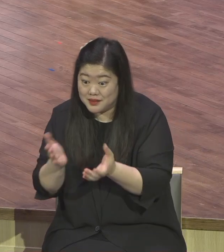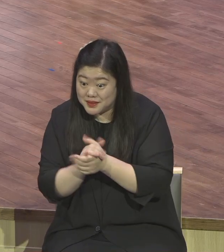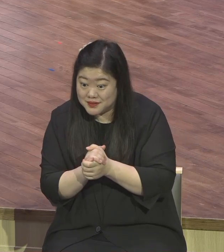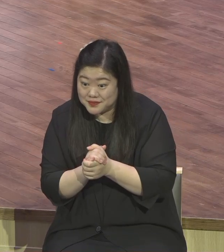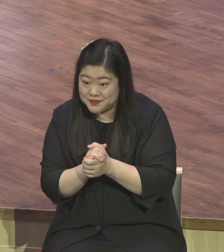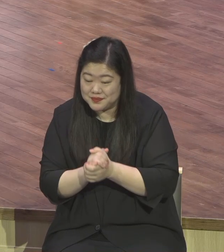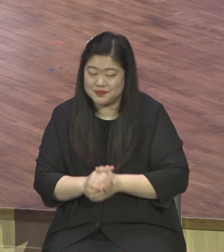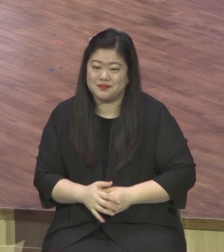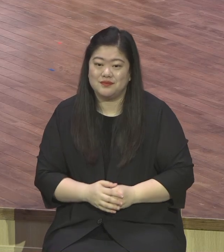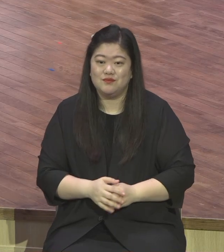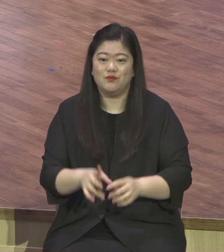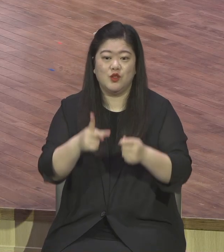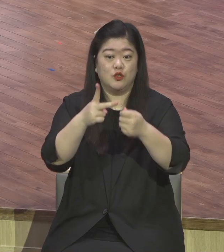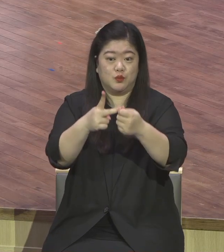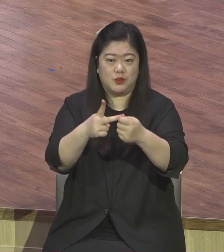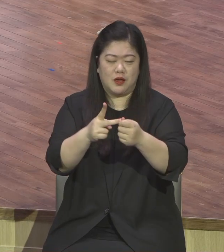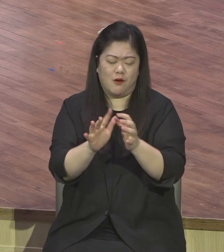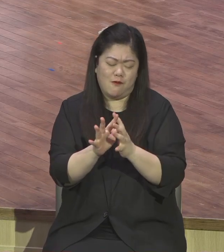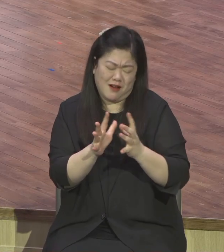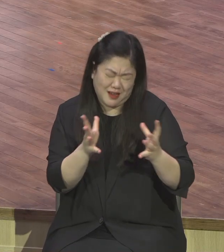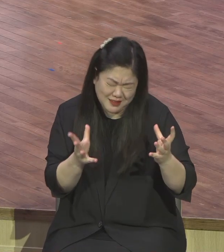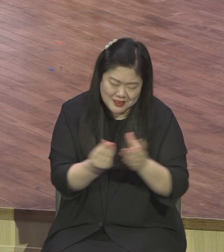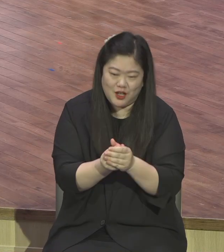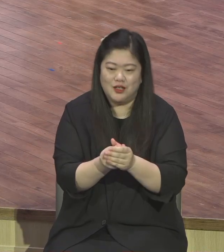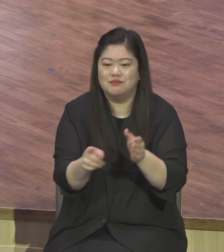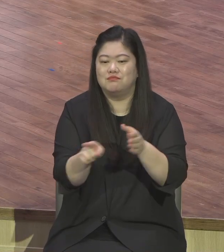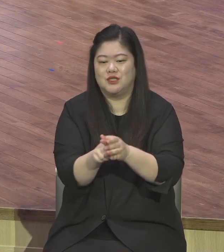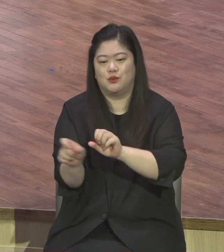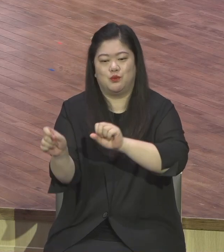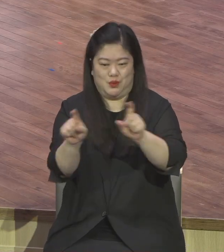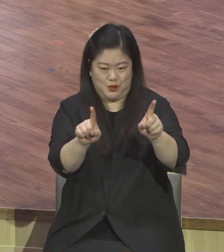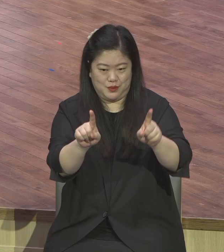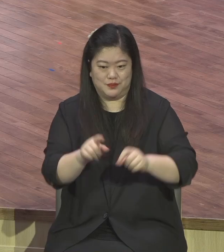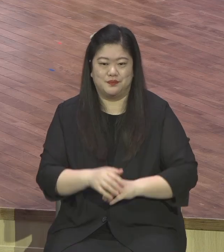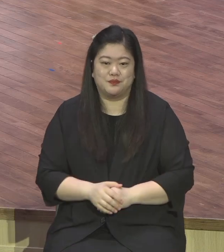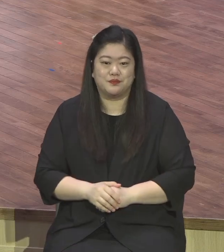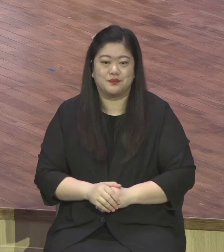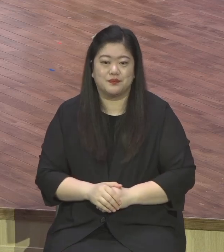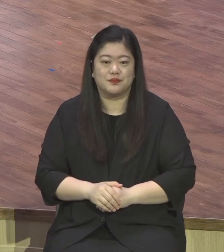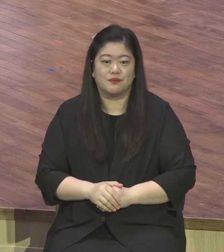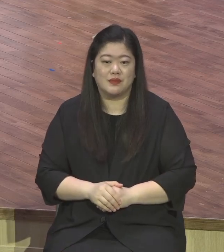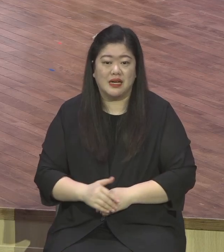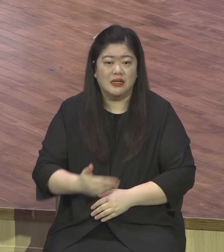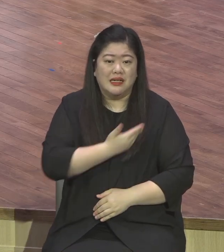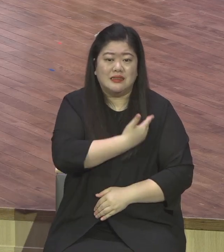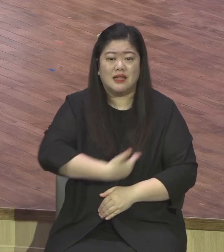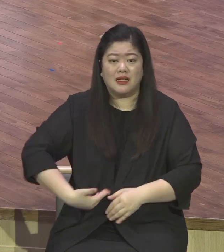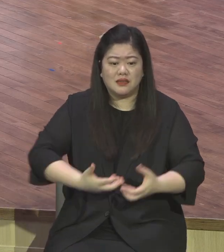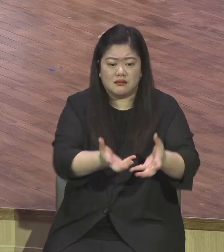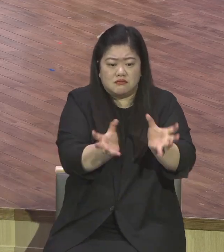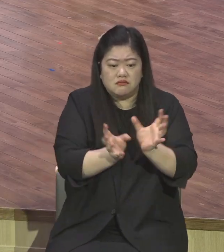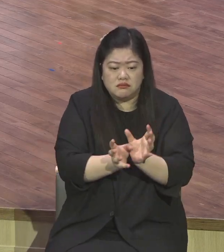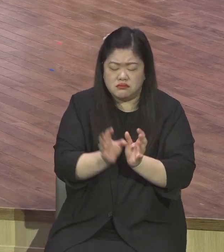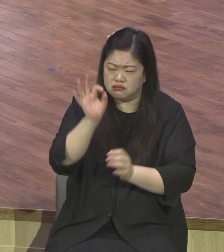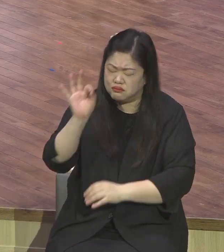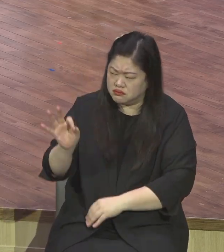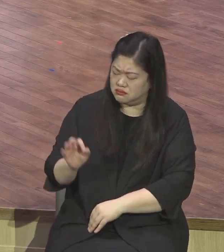절대 믿음 회복입니다 20절입니다 제자들이 보고 이상이 여기 이르되 무화과